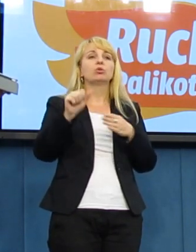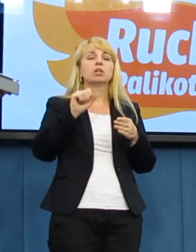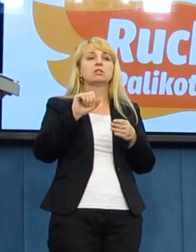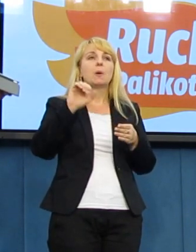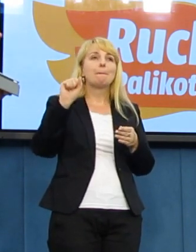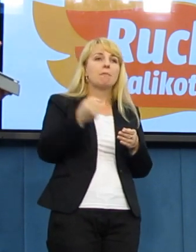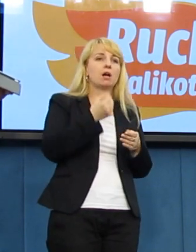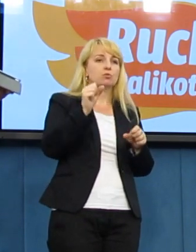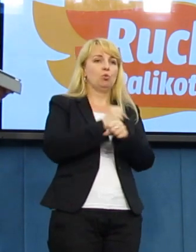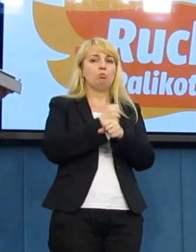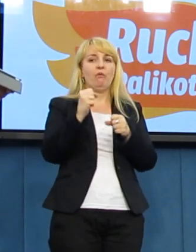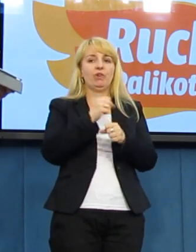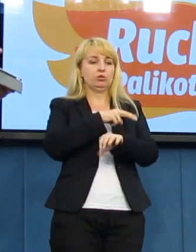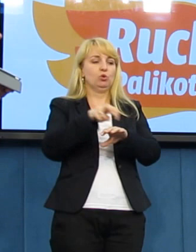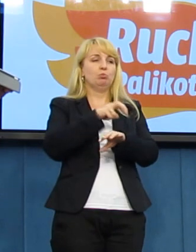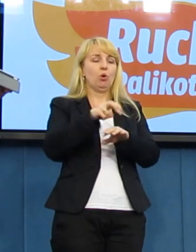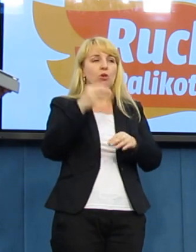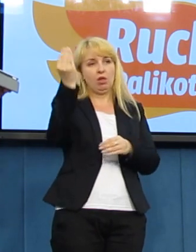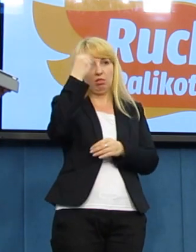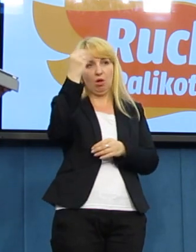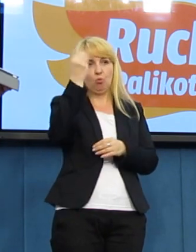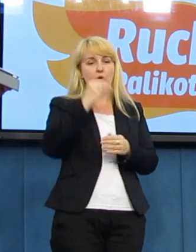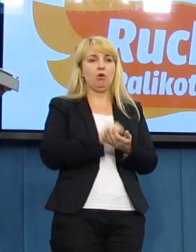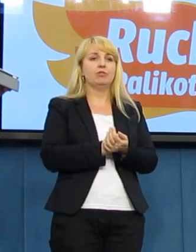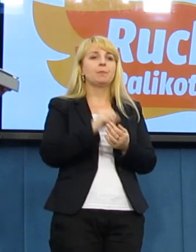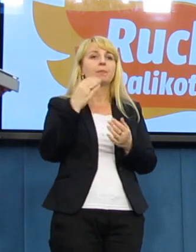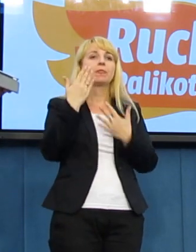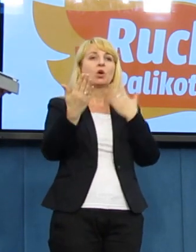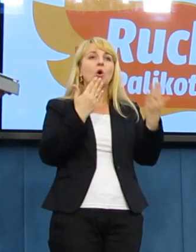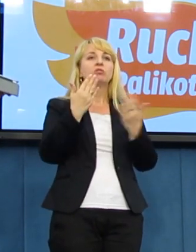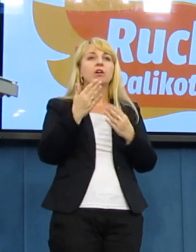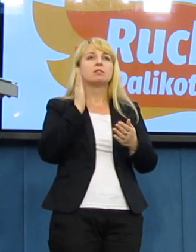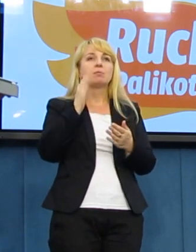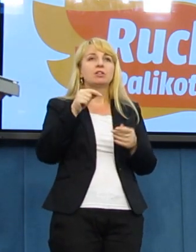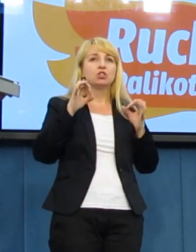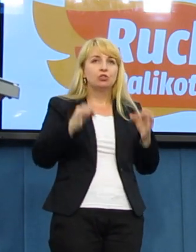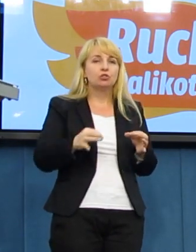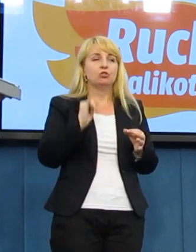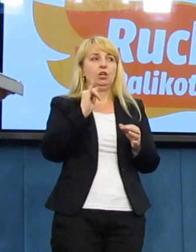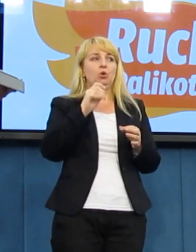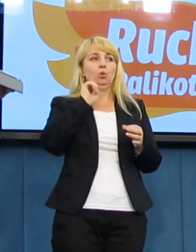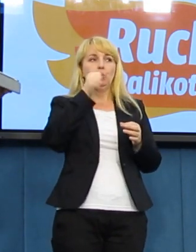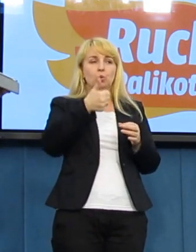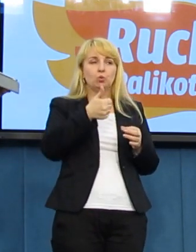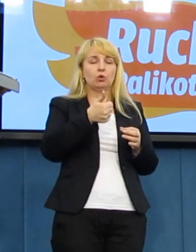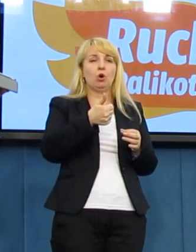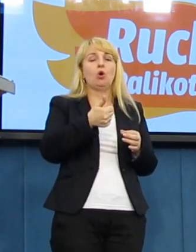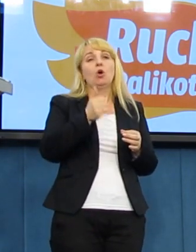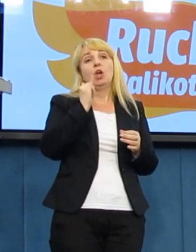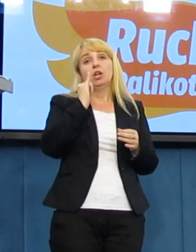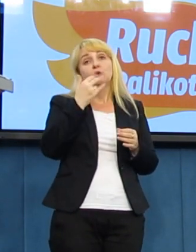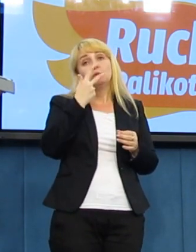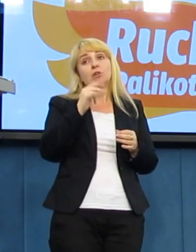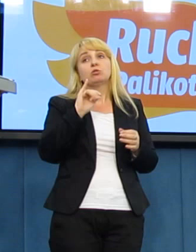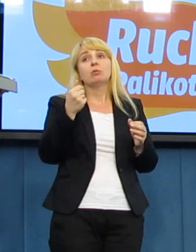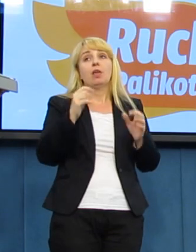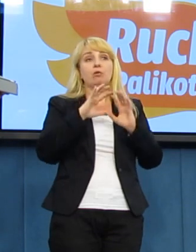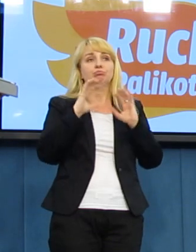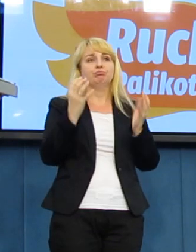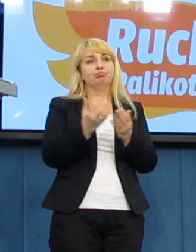naukowy. Ta konferencja będzie trwała dzisiaj i jutro. Zakończy się pewnie jakimiś konkretnymi wnioskami. I jest to też pewna odpowiedź na